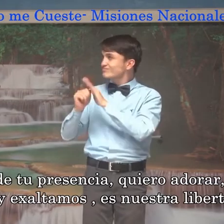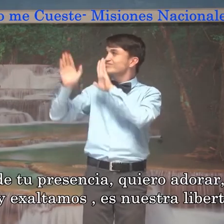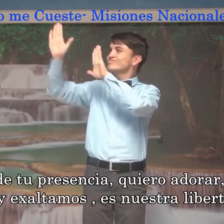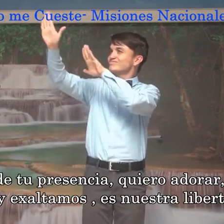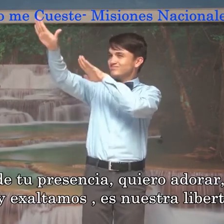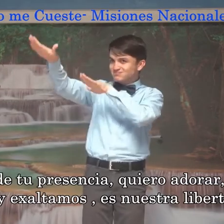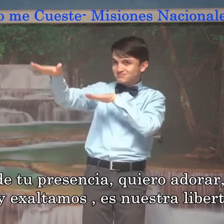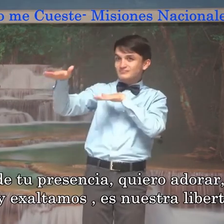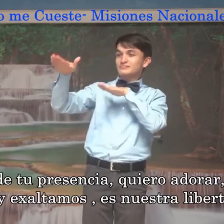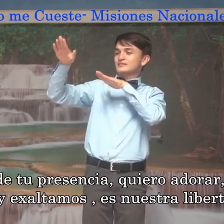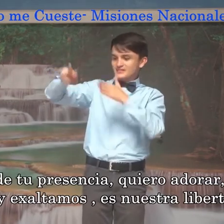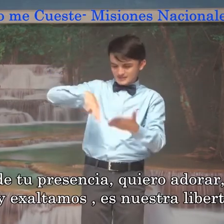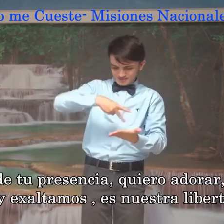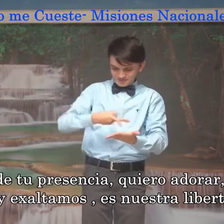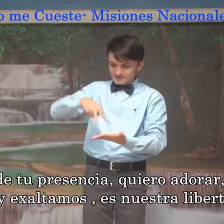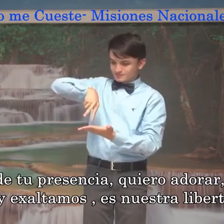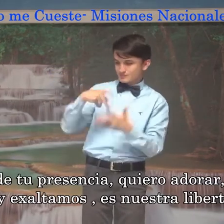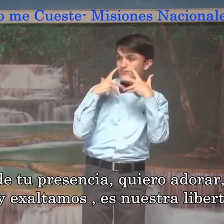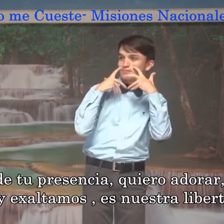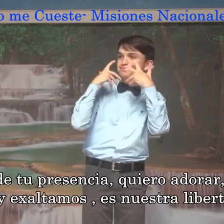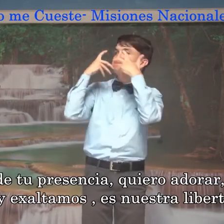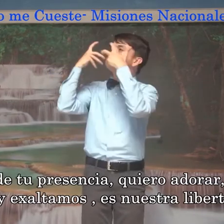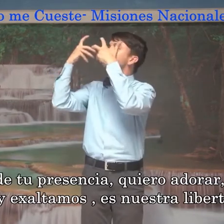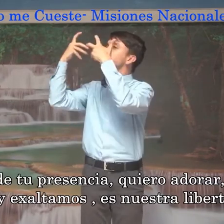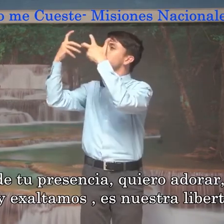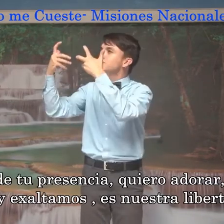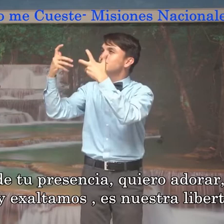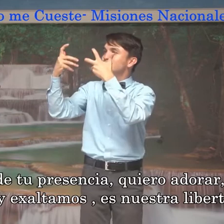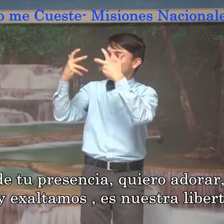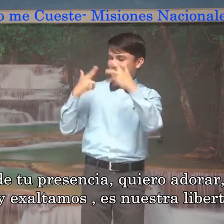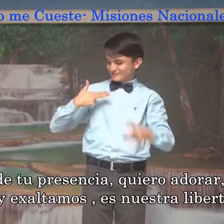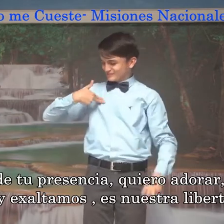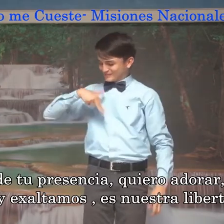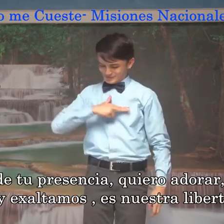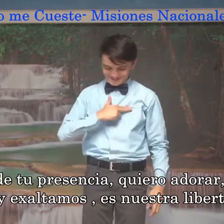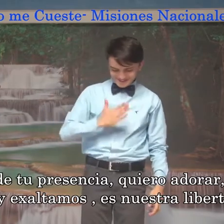lanzamos y saltamos es nuestra